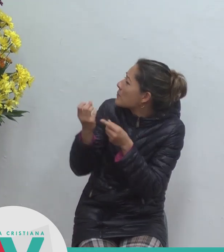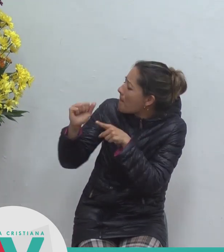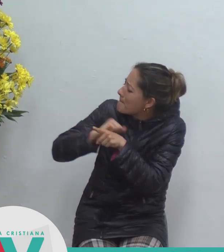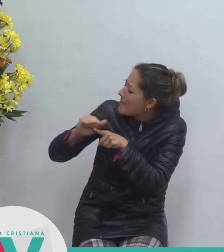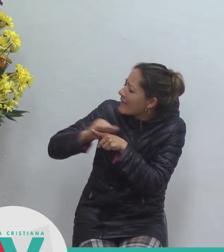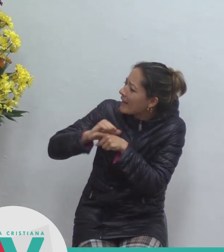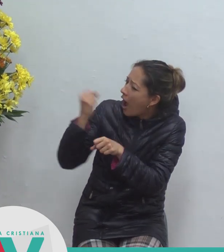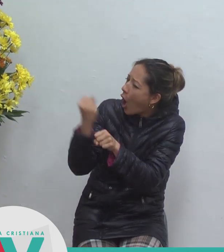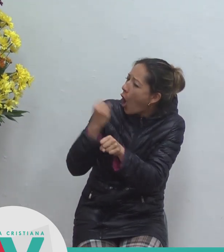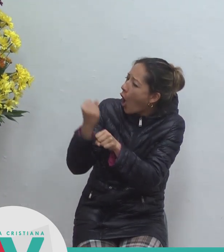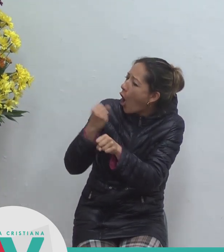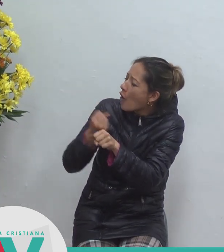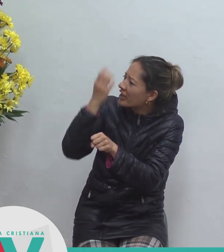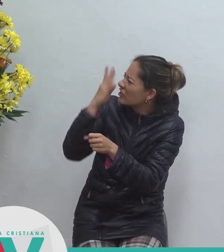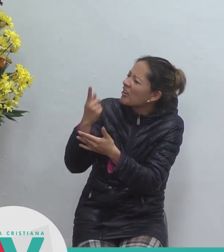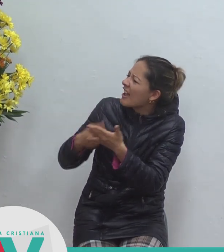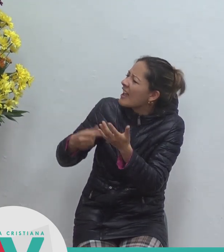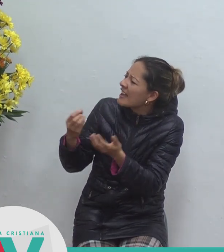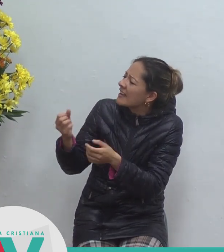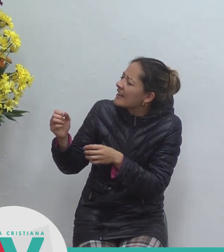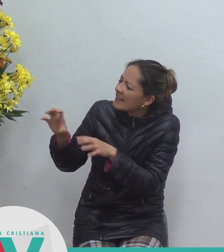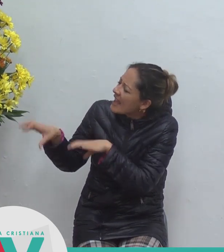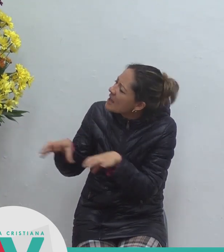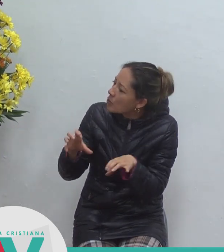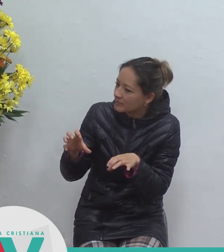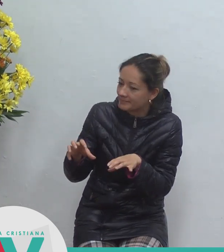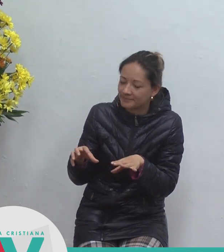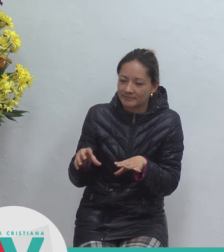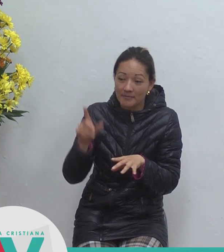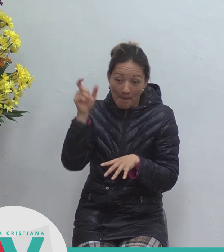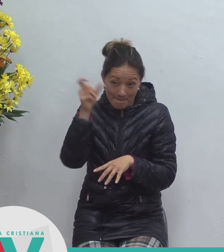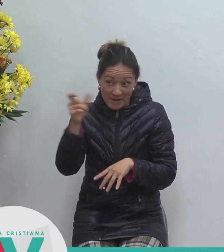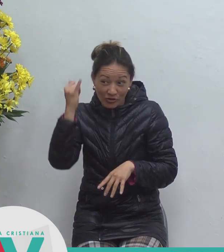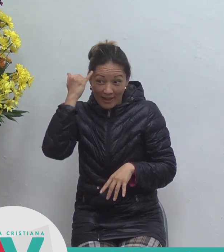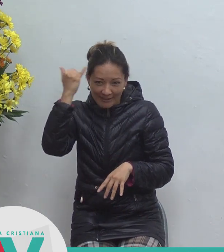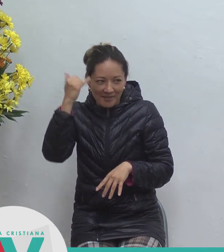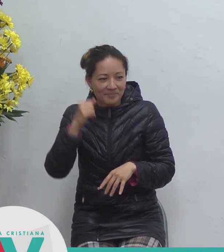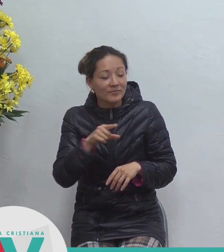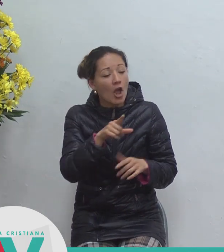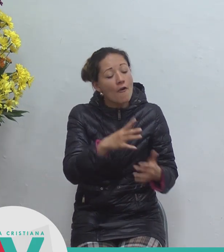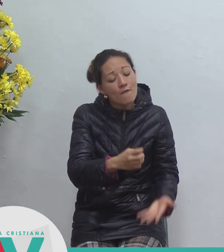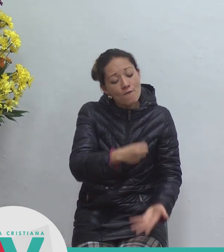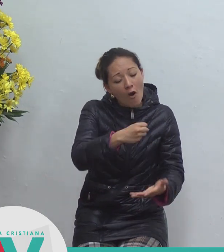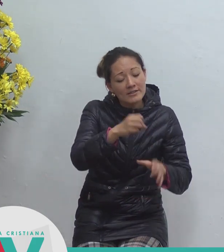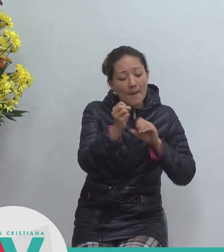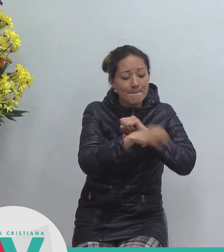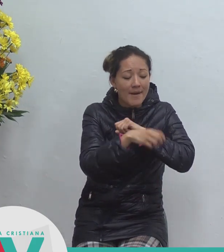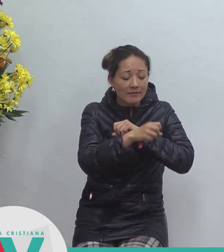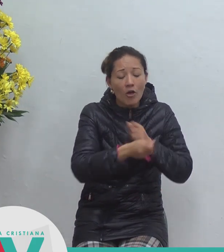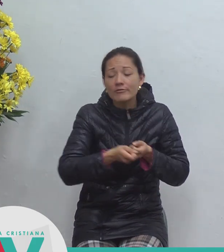que respondería la religión lo que responde la religión haga unas bolsitas de mercado y lleve las a ciudad bolívar